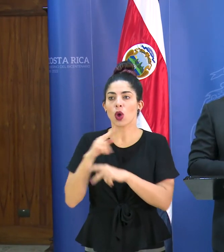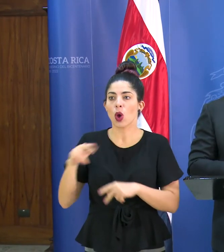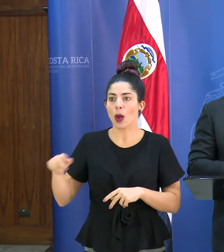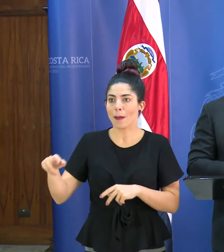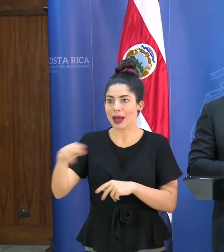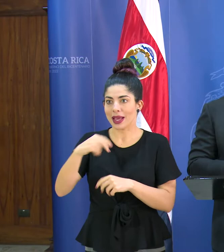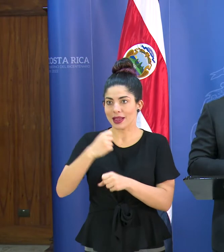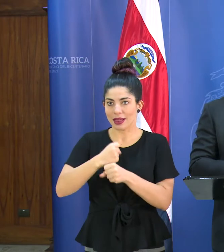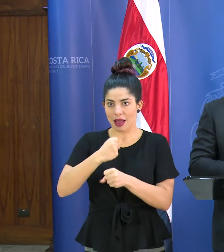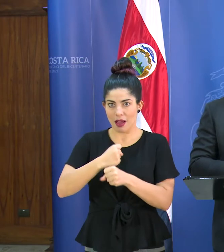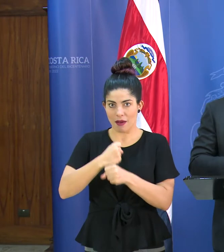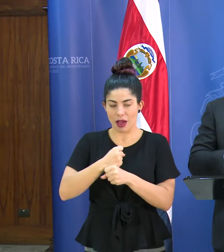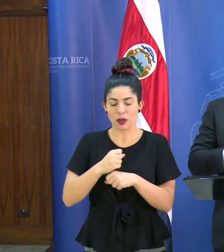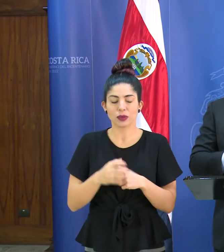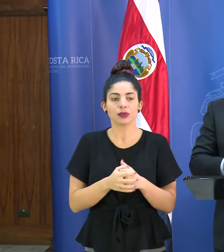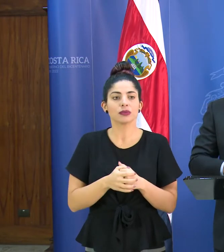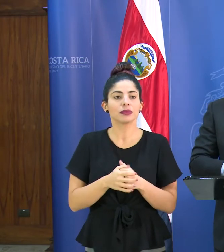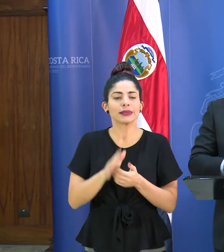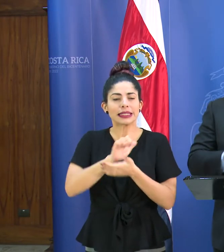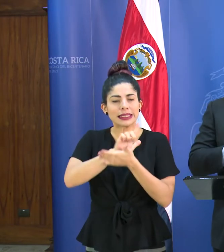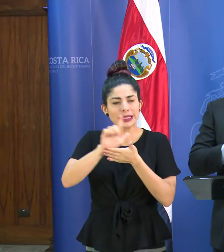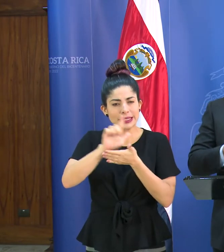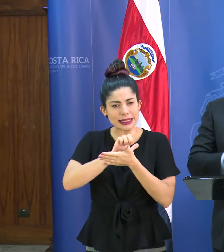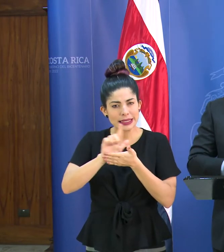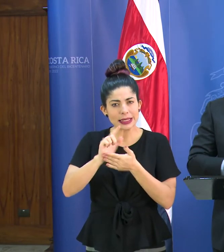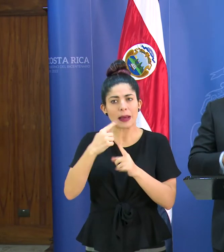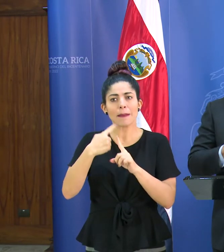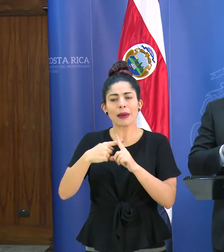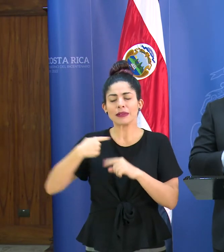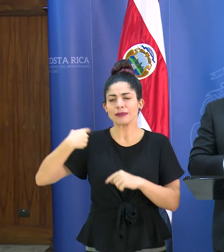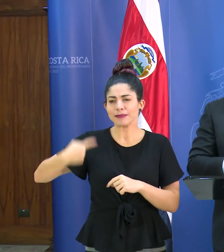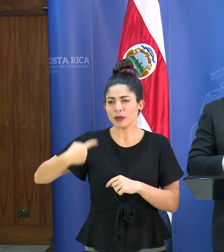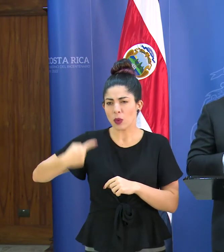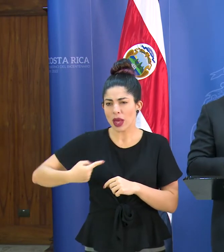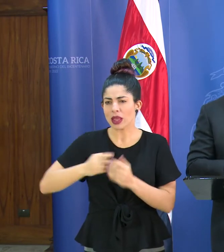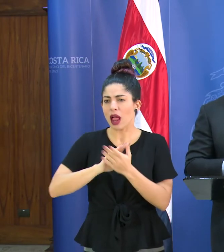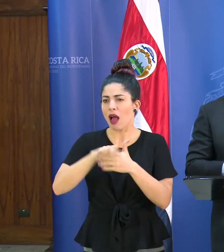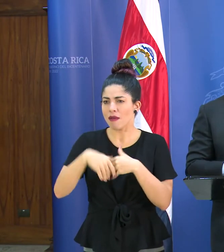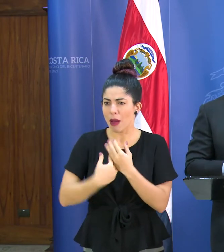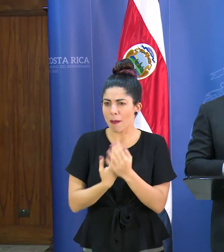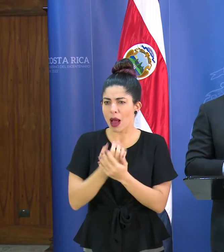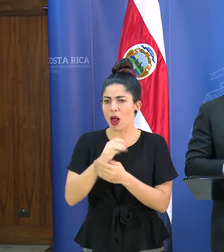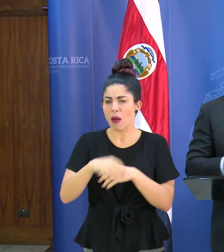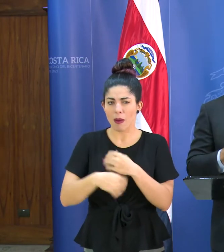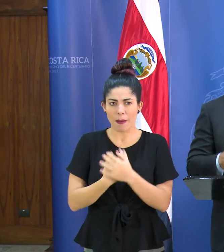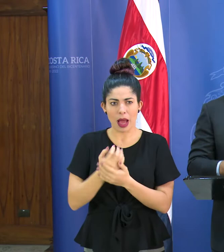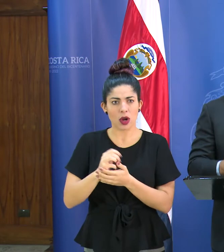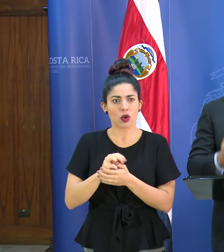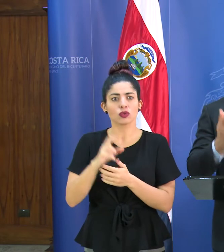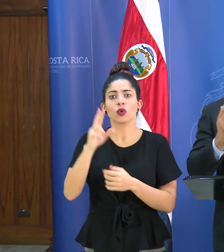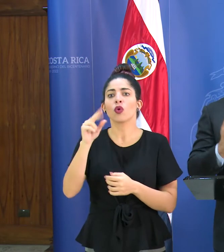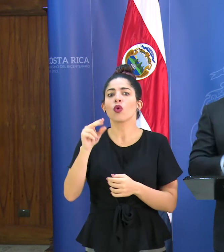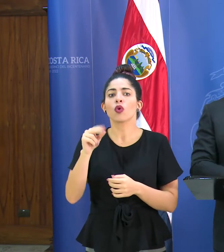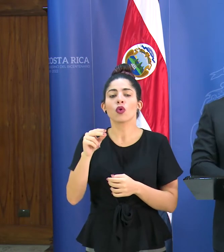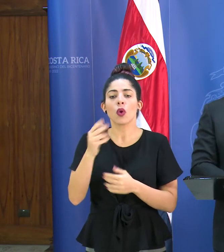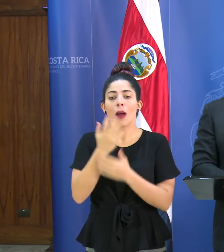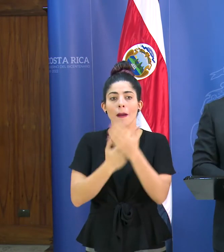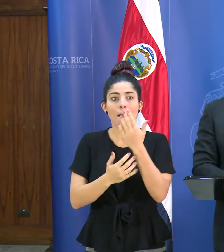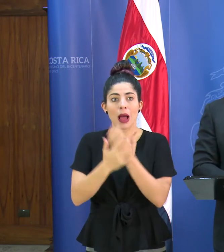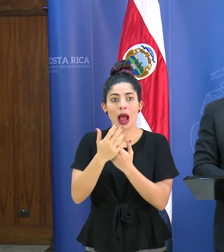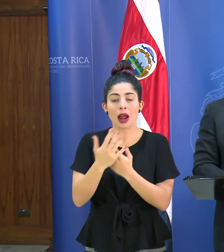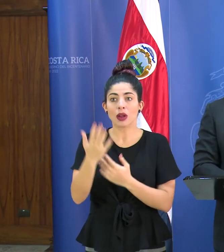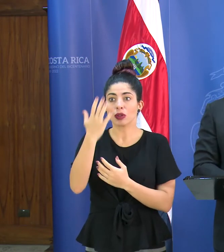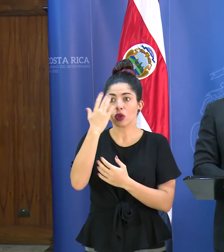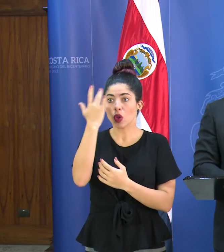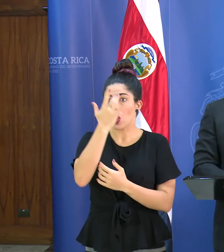compañeras de espacios de trabajo y demás. Higiene y constante lavado de manos, no llevarnos la mano